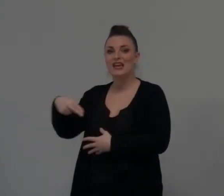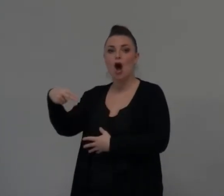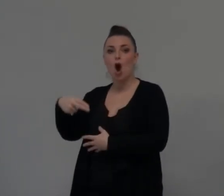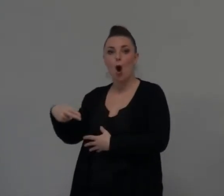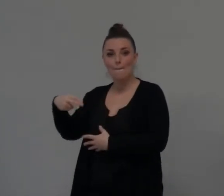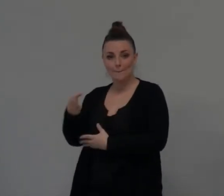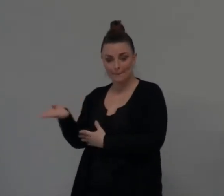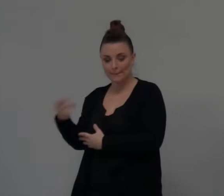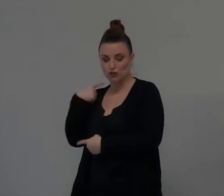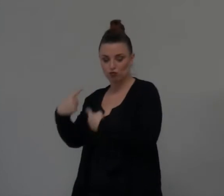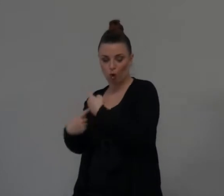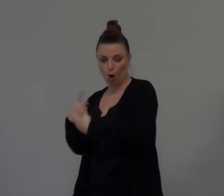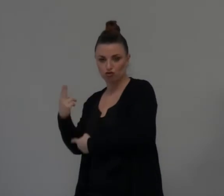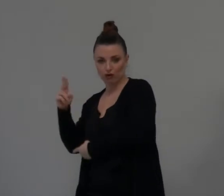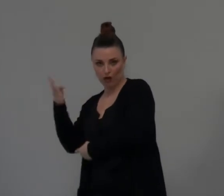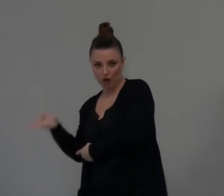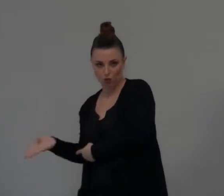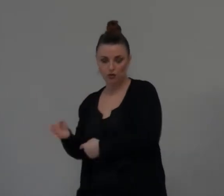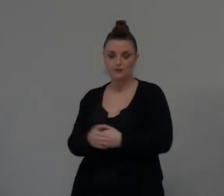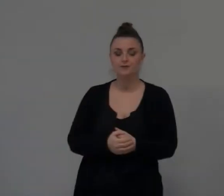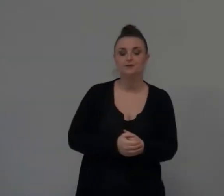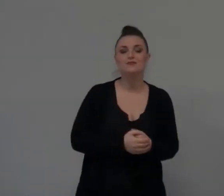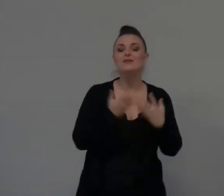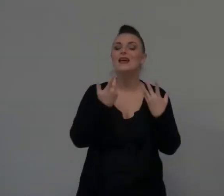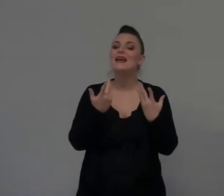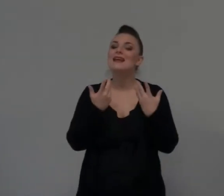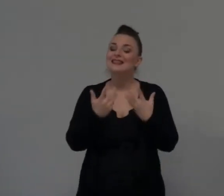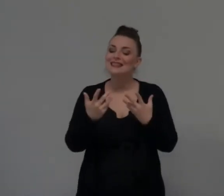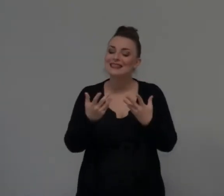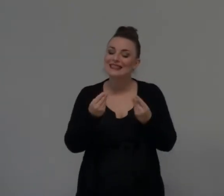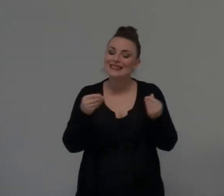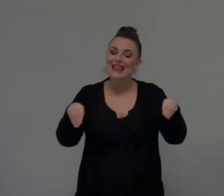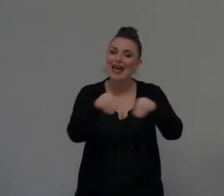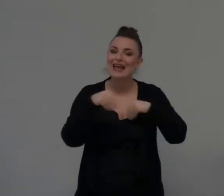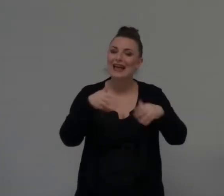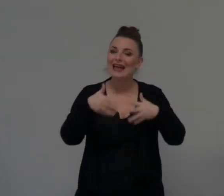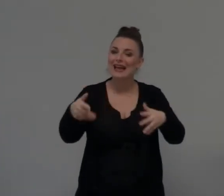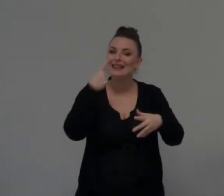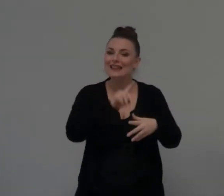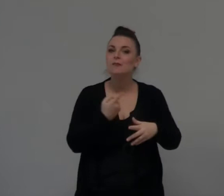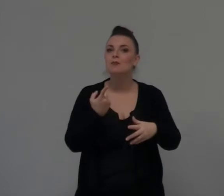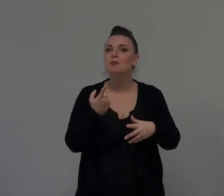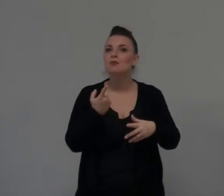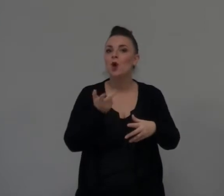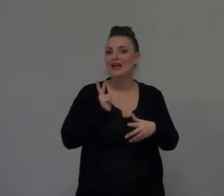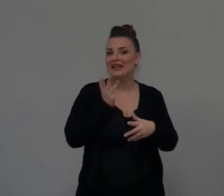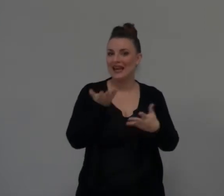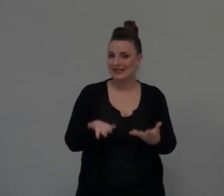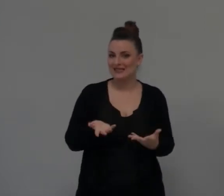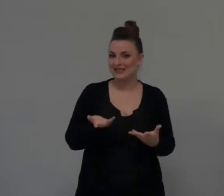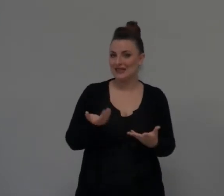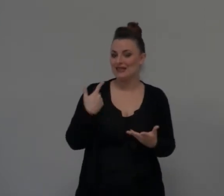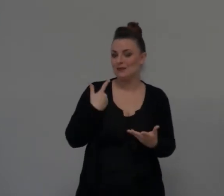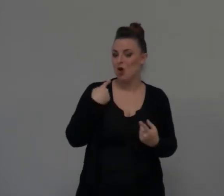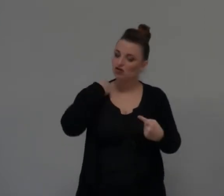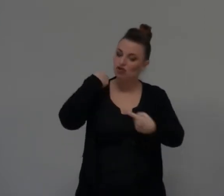in Israele Era un assegno Era un conto in parca Era una fonte di rettico E la terra veniva